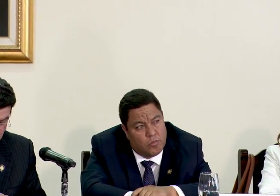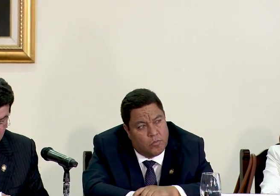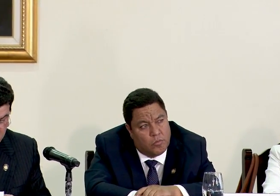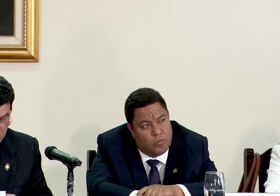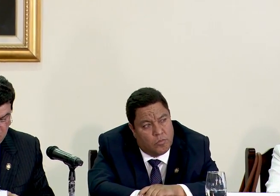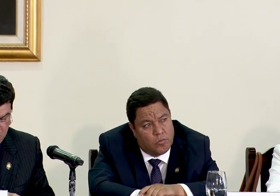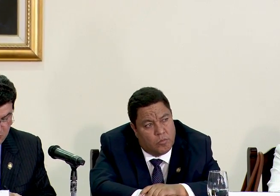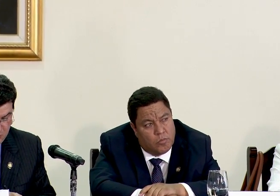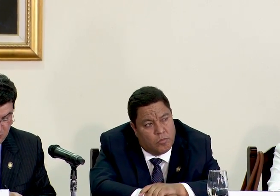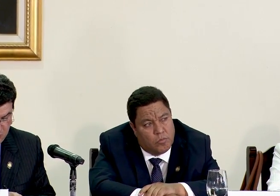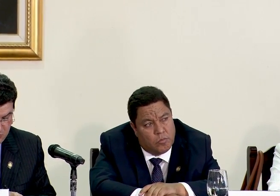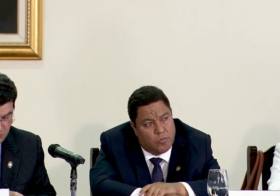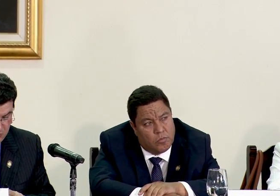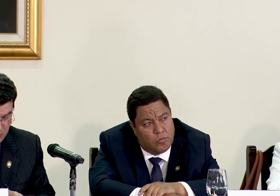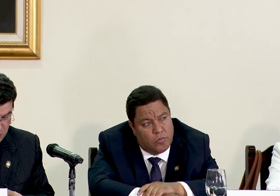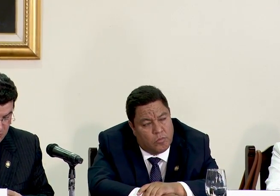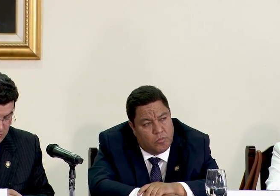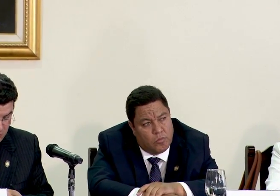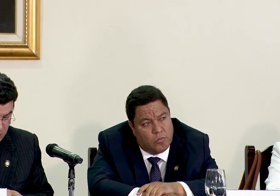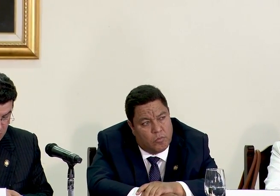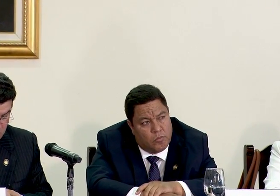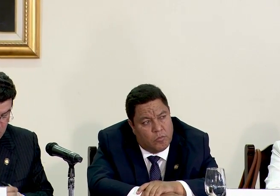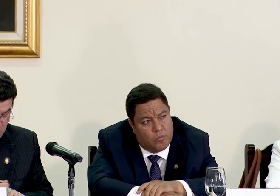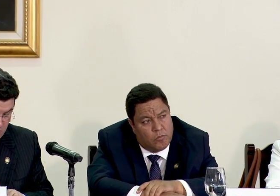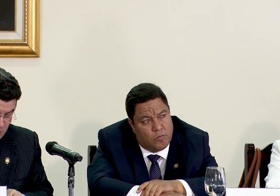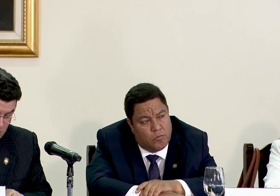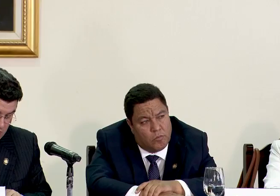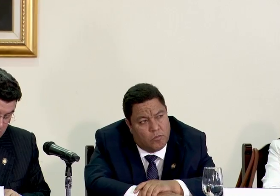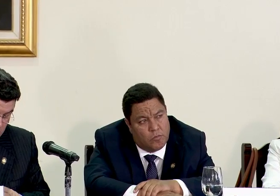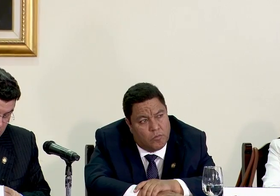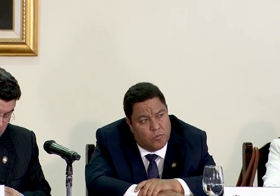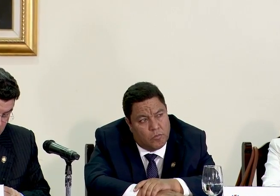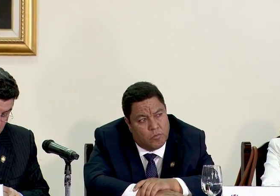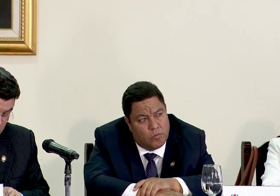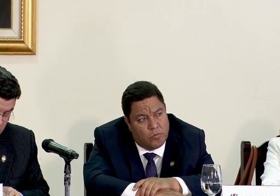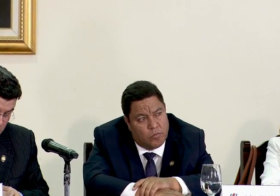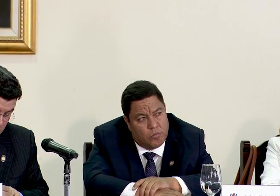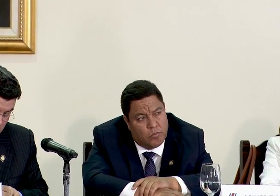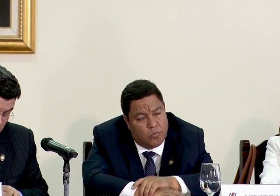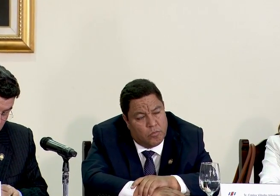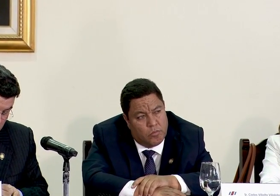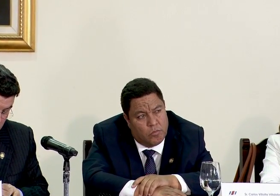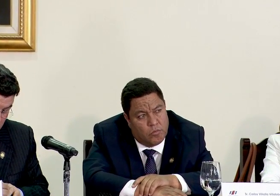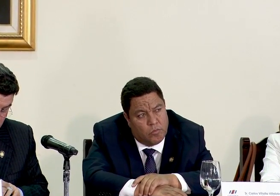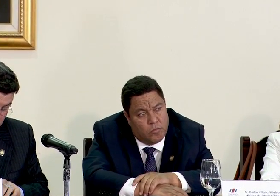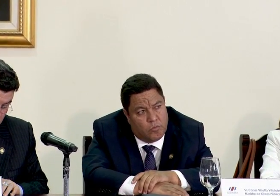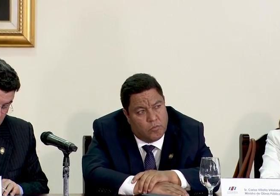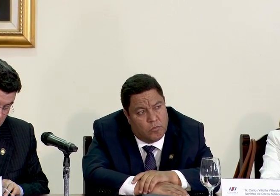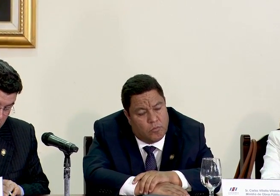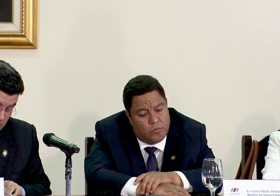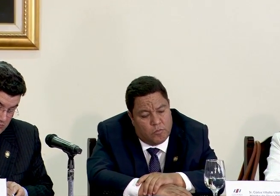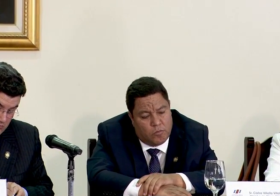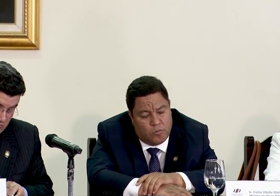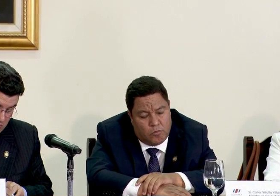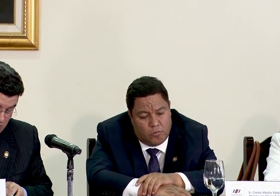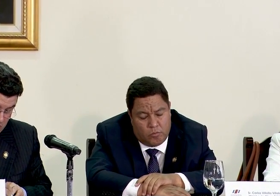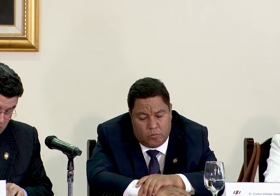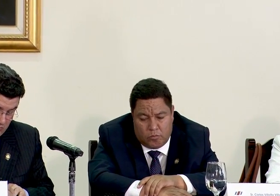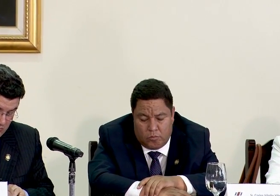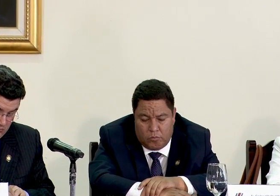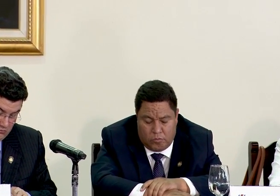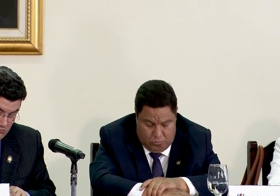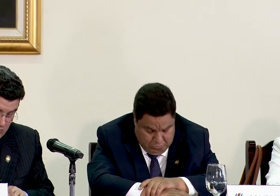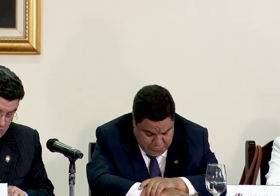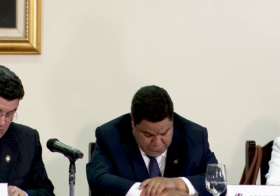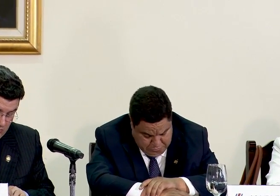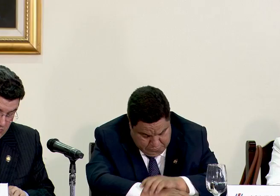competencia qué posición y qué iría al gobierno con respecto a esto la segunda pregunta para don Carlos